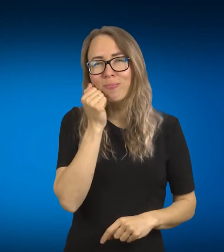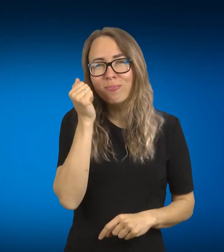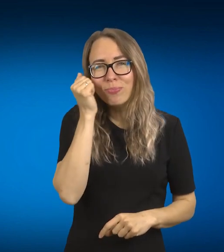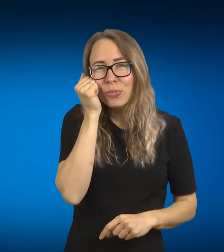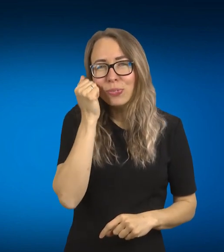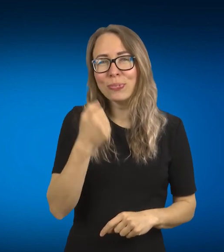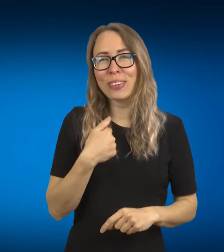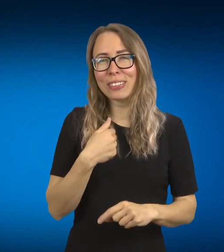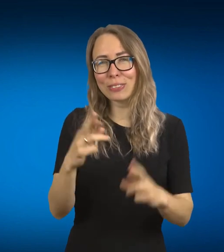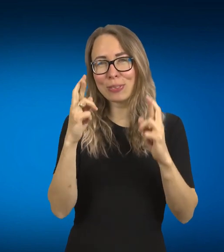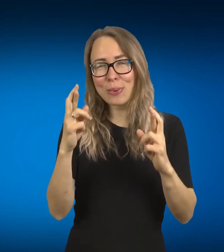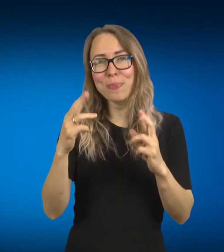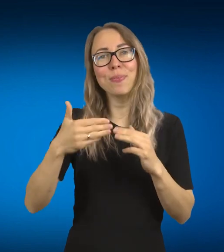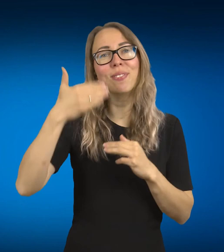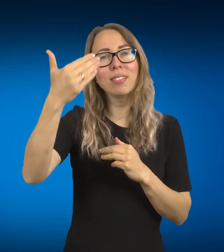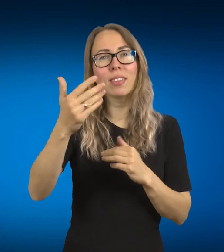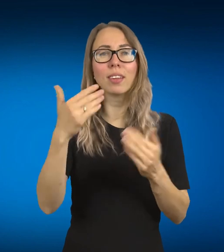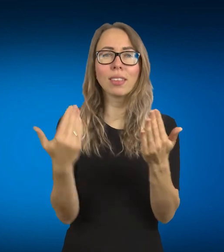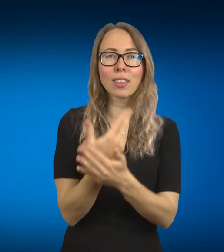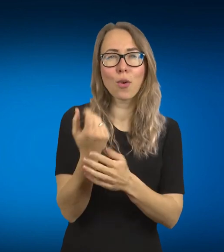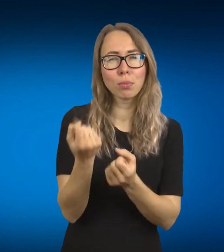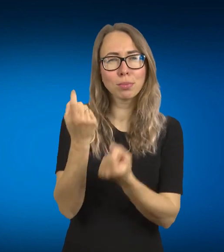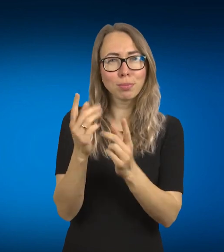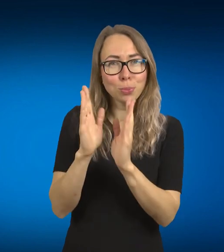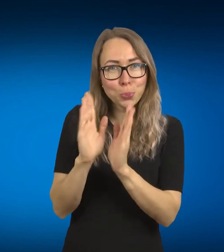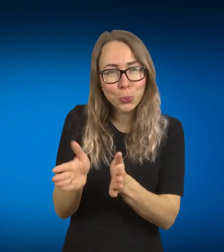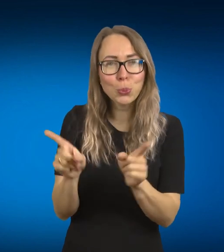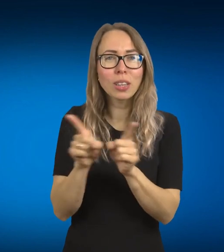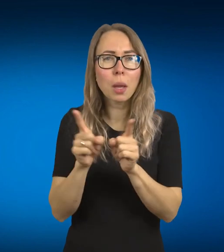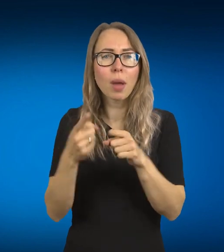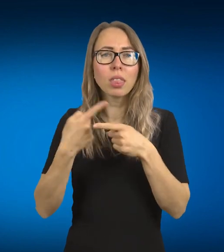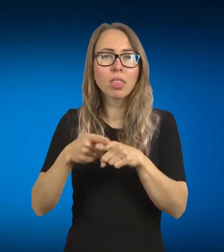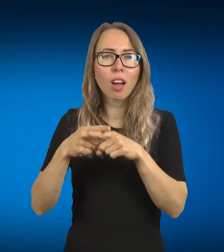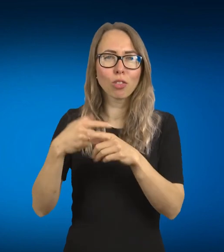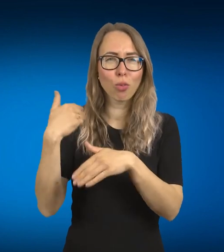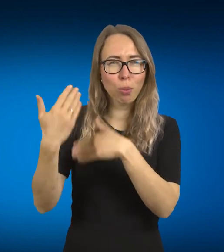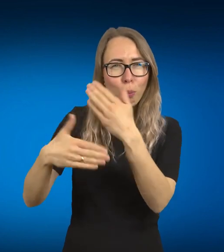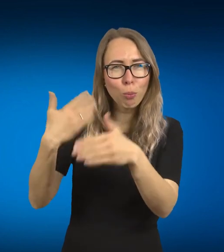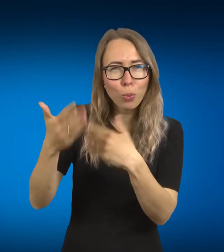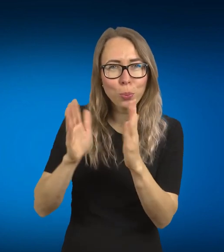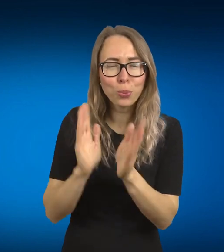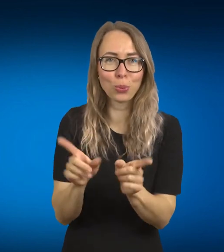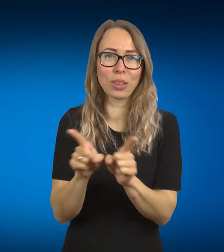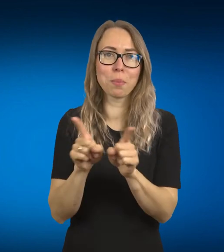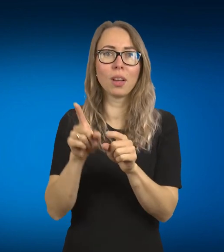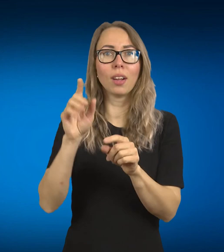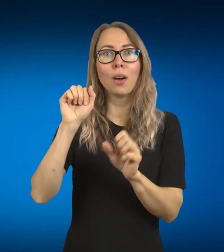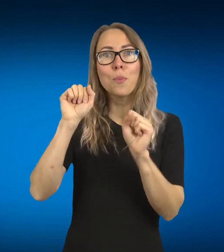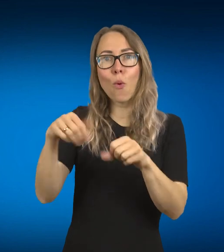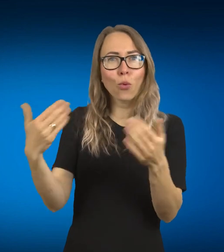ir lygiai taip pat ir technologinėje pusėje, ir medžiagų pritaikomome, ir galbūt dar vieną judėjimą skleidime, ką darys Made in